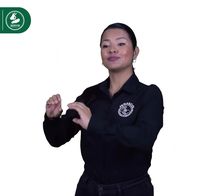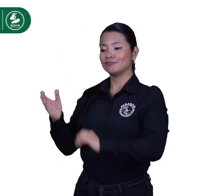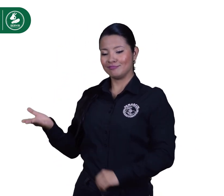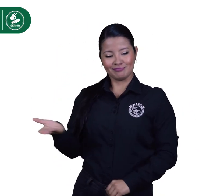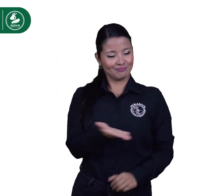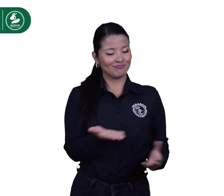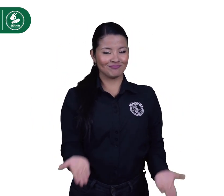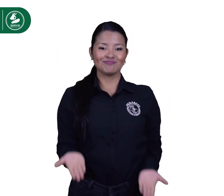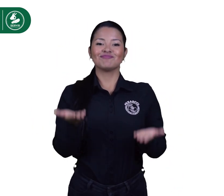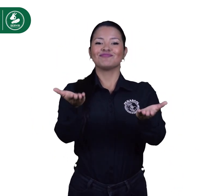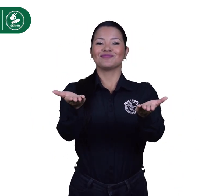telecomunicaciones.